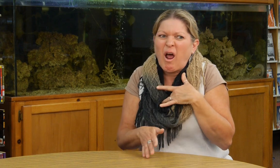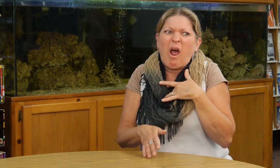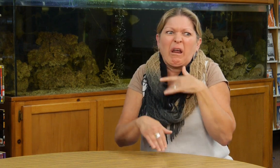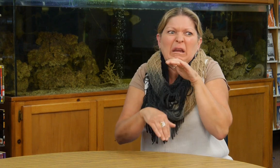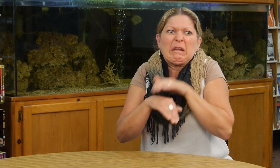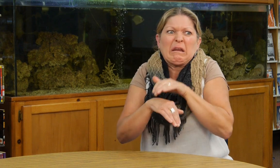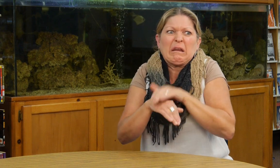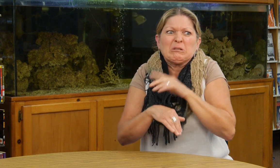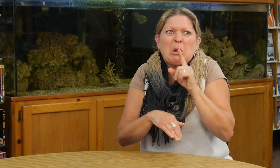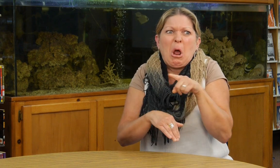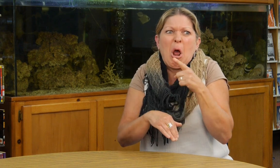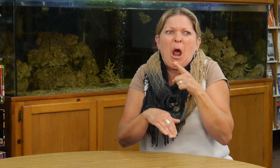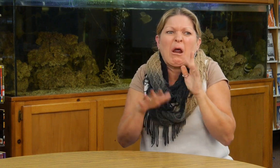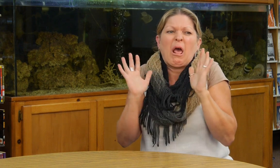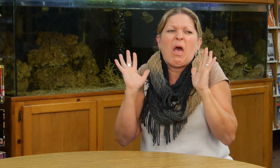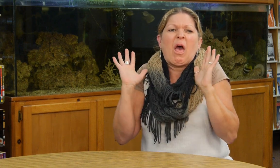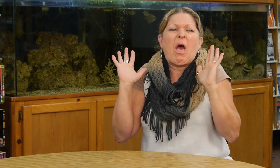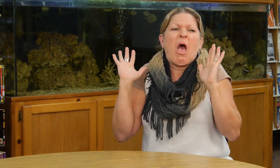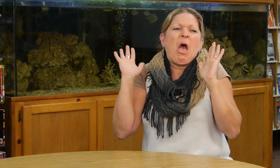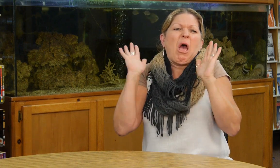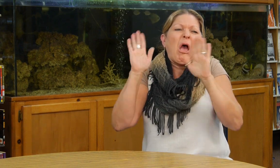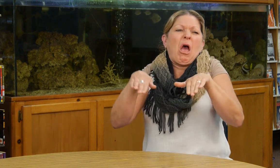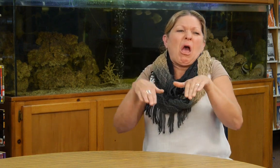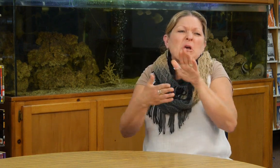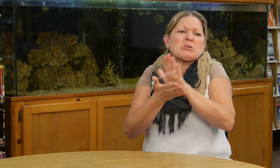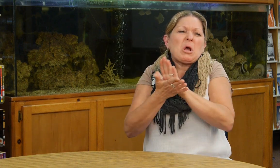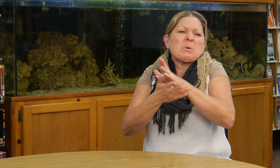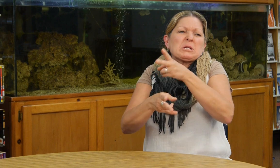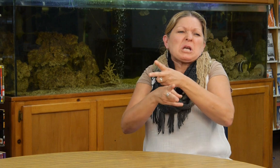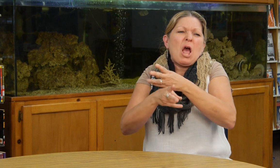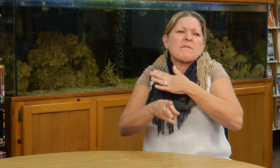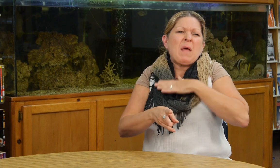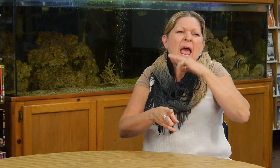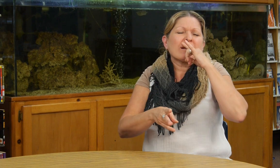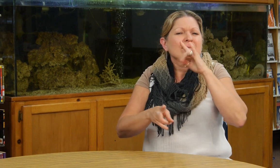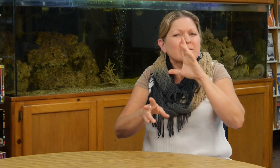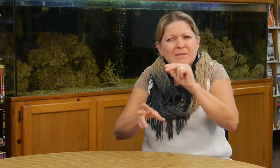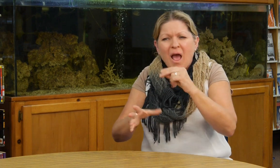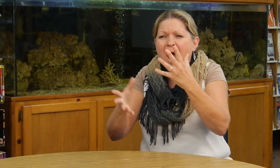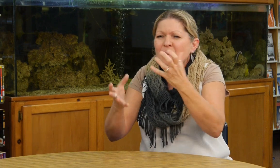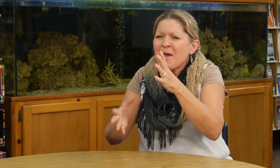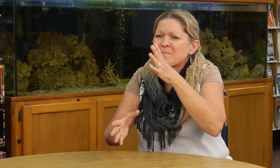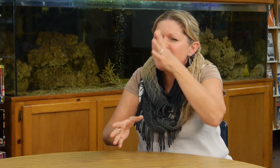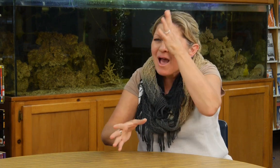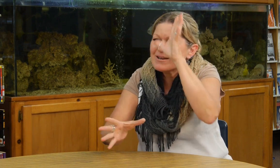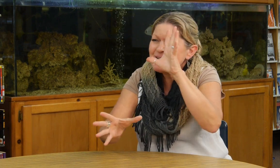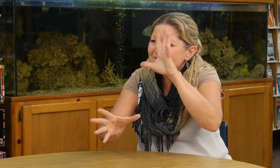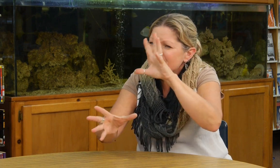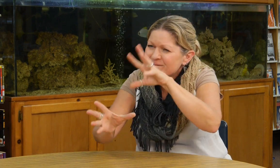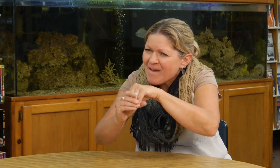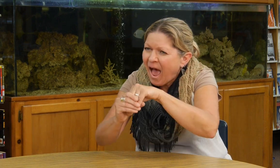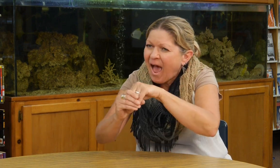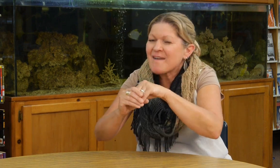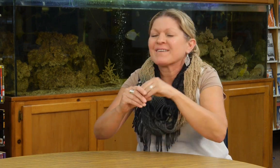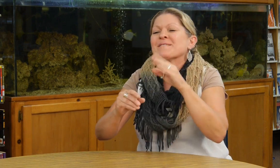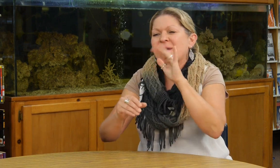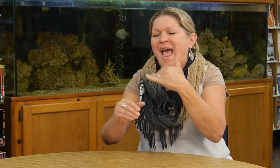que no se sientan que, pues, solamente hablan inglés en la escuela, que ellos no pueden formar parte, eso no es cierto. Que formen